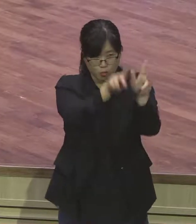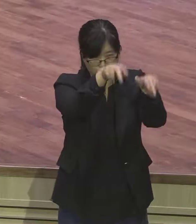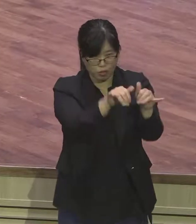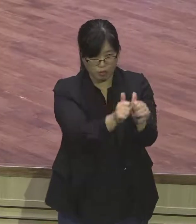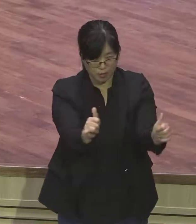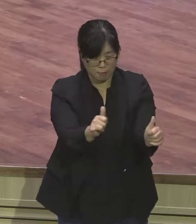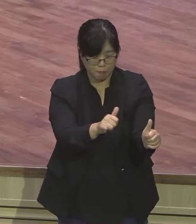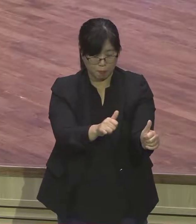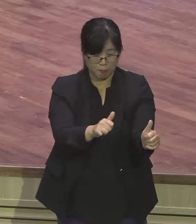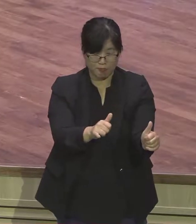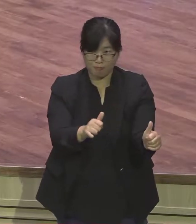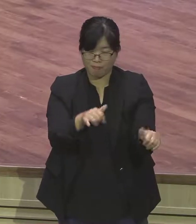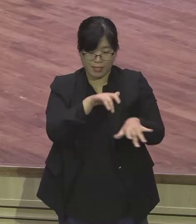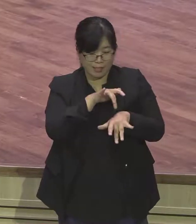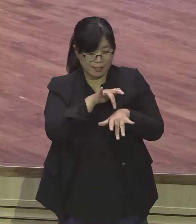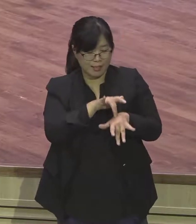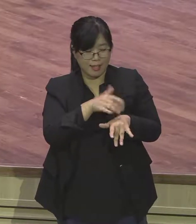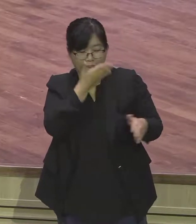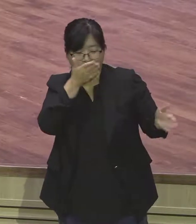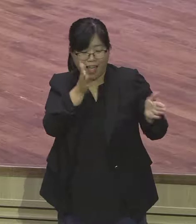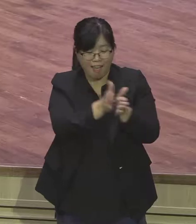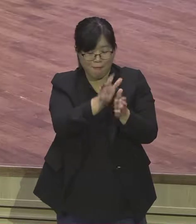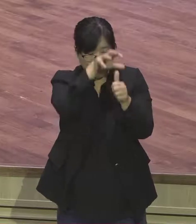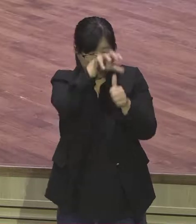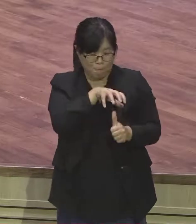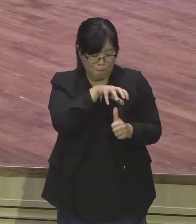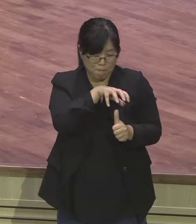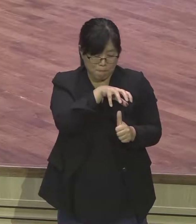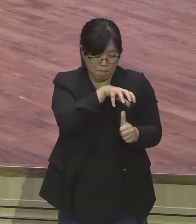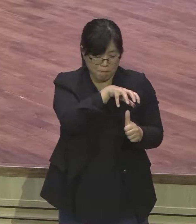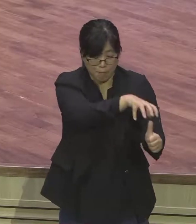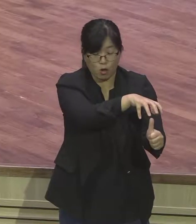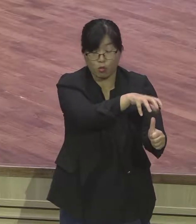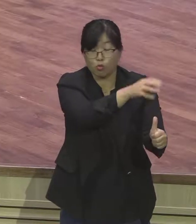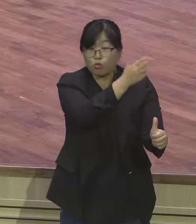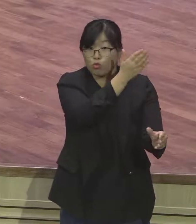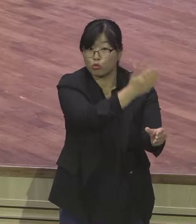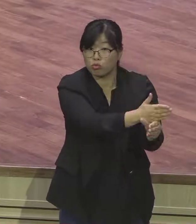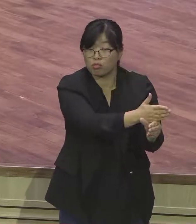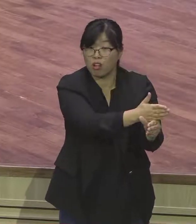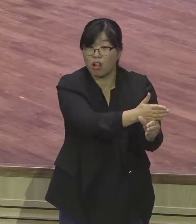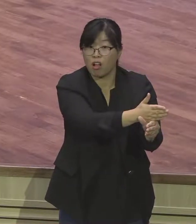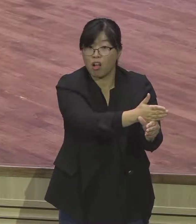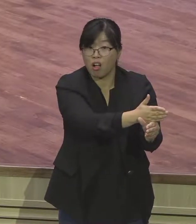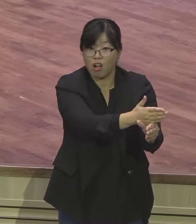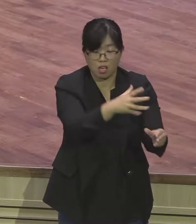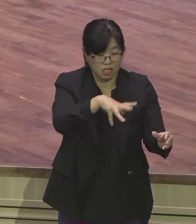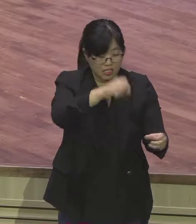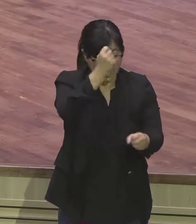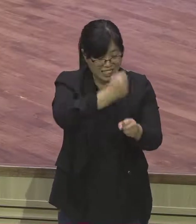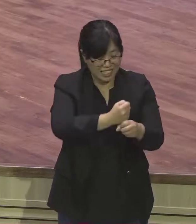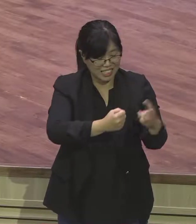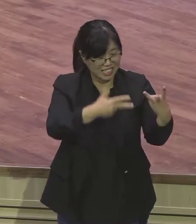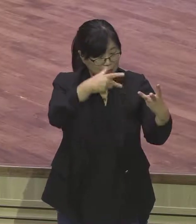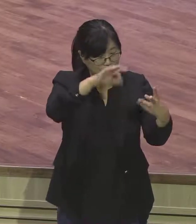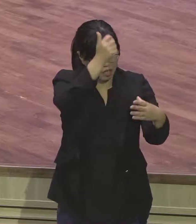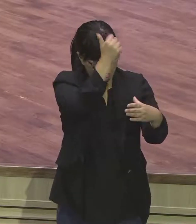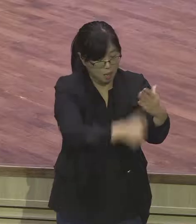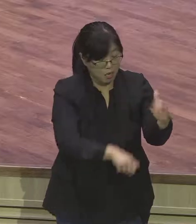이 갇혀있는 불신자를 이 장식의 삼정 속에 영혼을 주고 있는 그 불신 영혼을 살려서